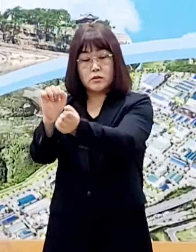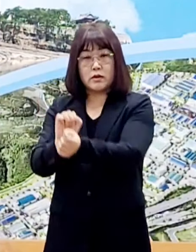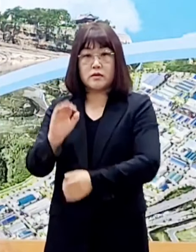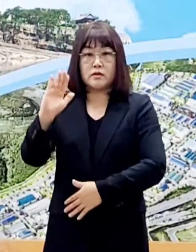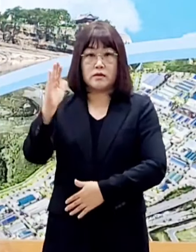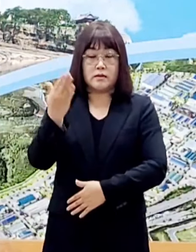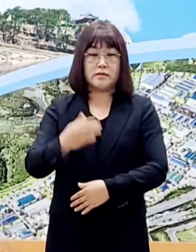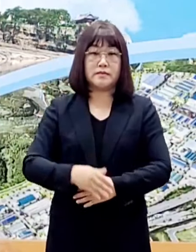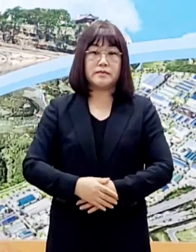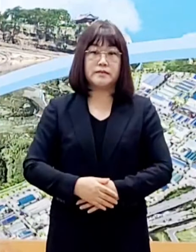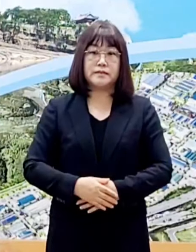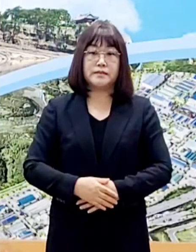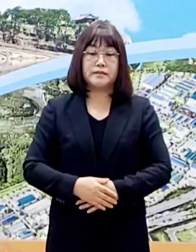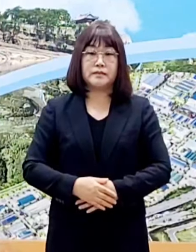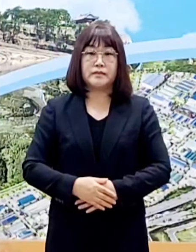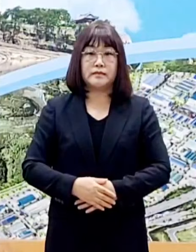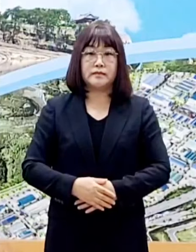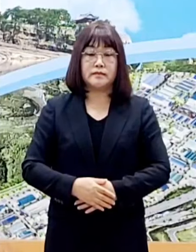접촉자입니다.